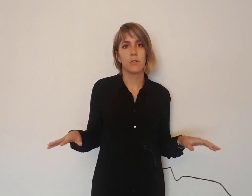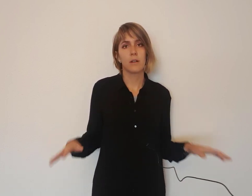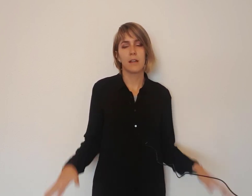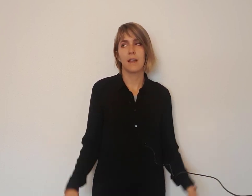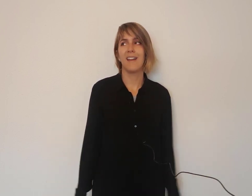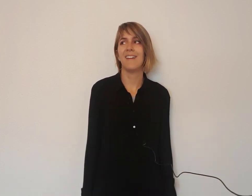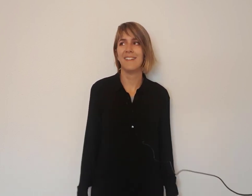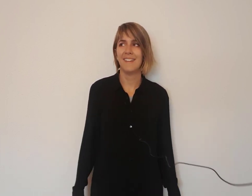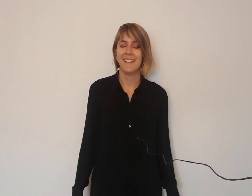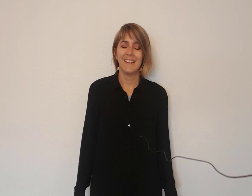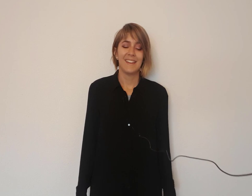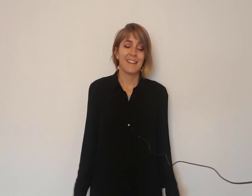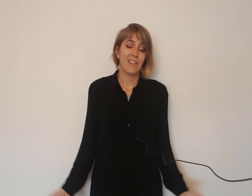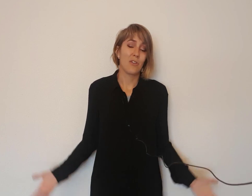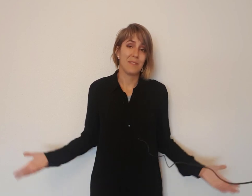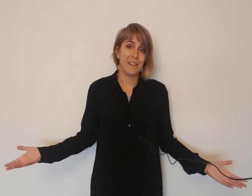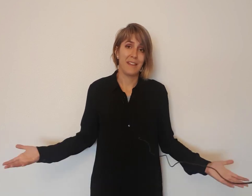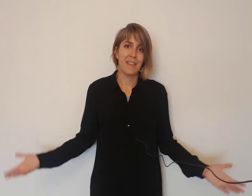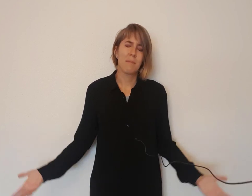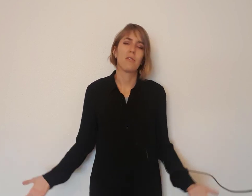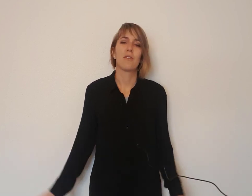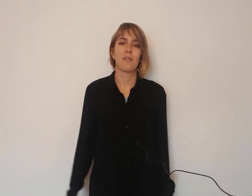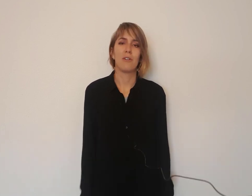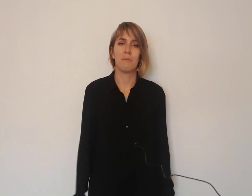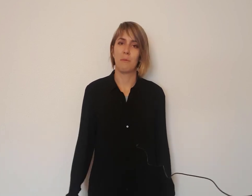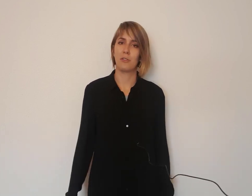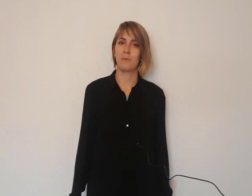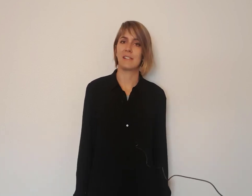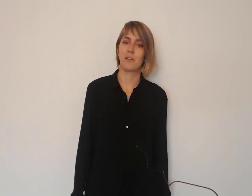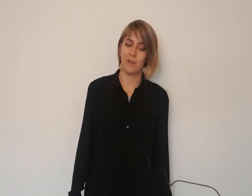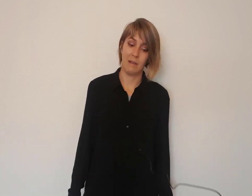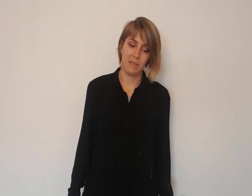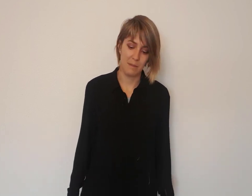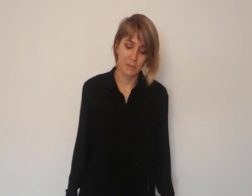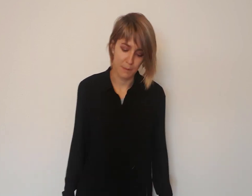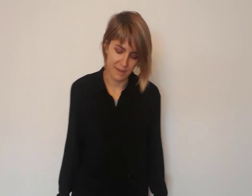que... Que yo no me enteré de nada, pero creo que fue el momento más largo de la vida de mis padres.